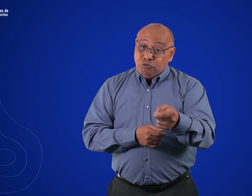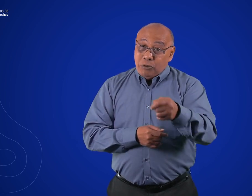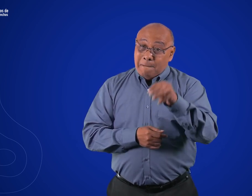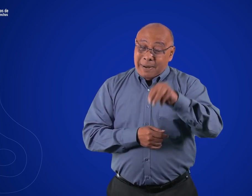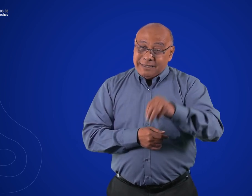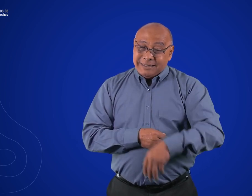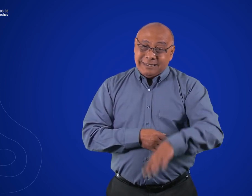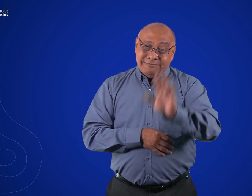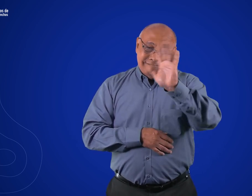el martes. Hasta pronto.